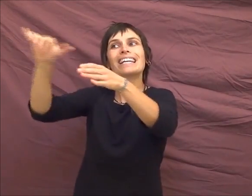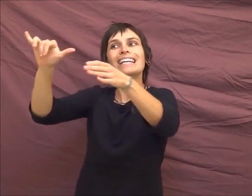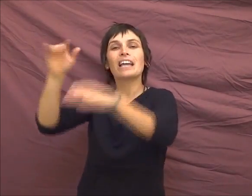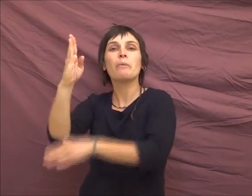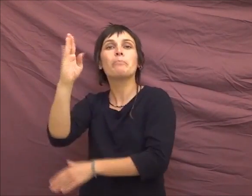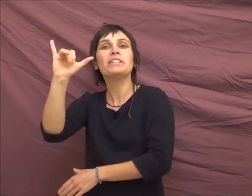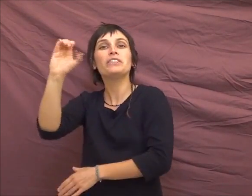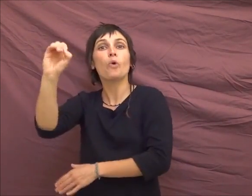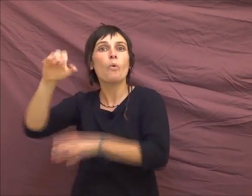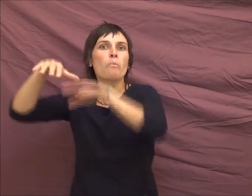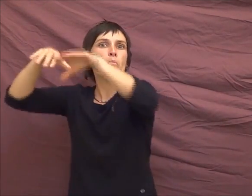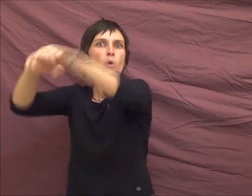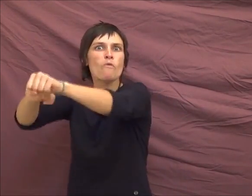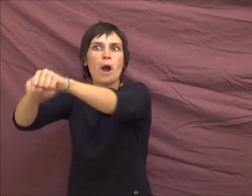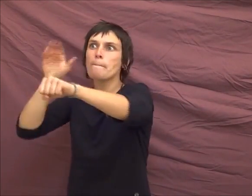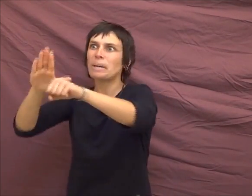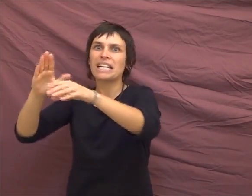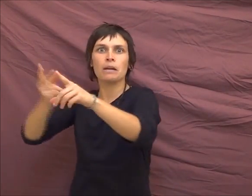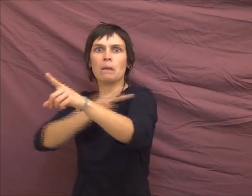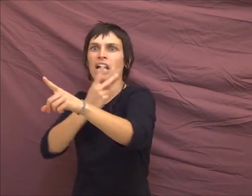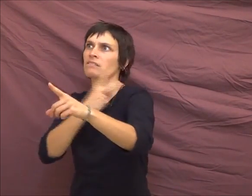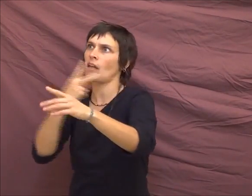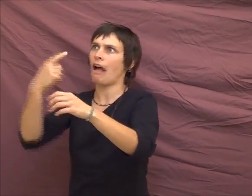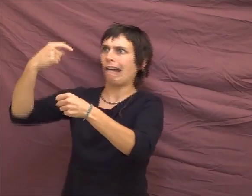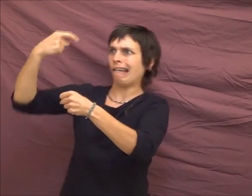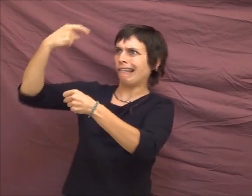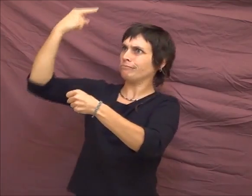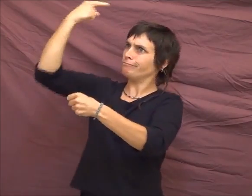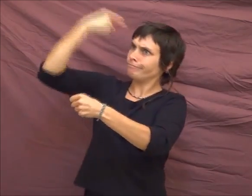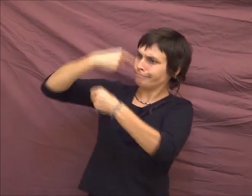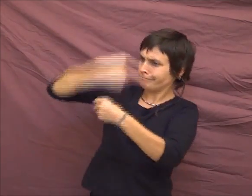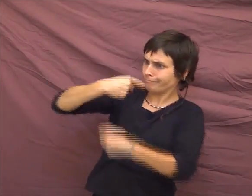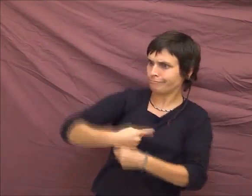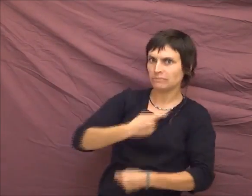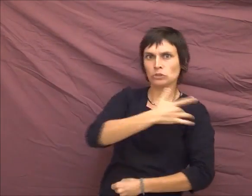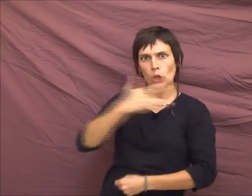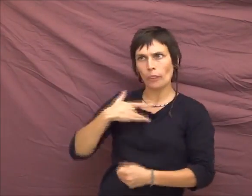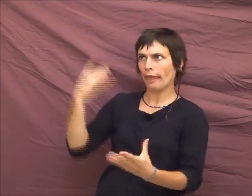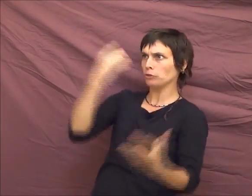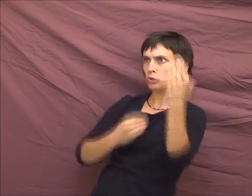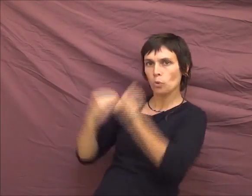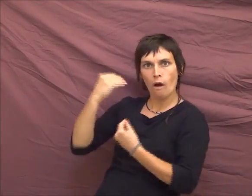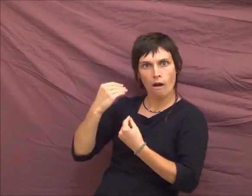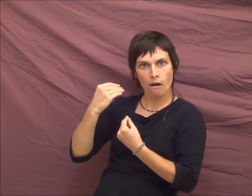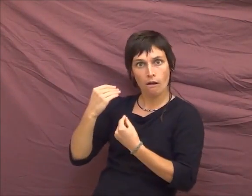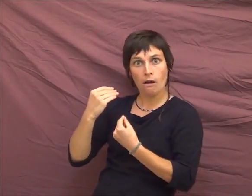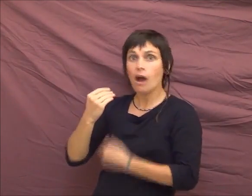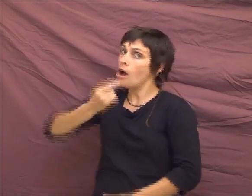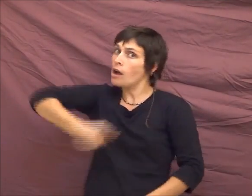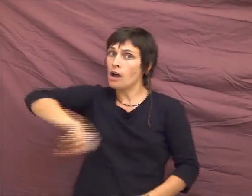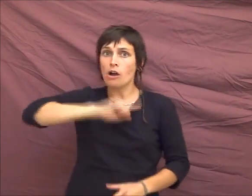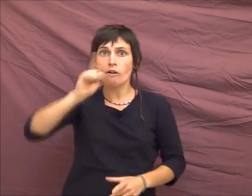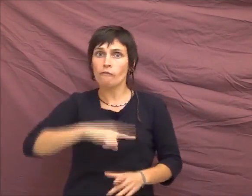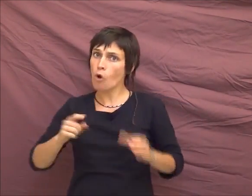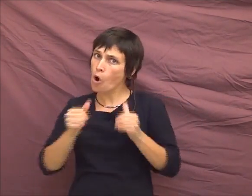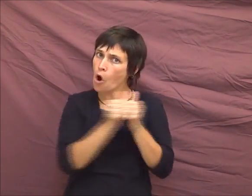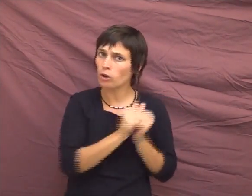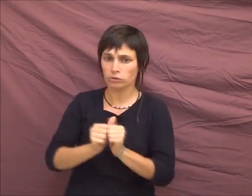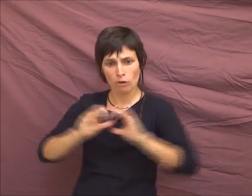Et il faut qu'on s'organise véritablement pour avancer ensemble. On a des procès en cours, je souhaite, même si